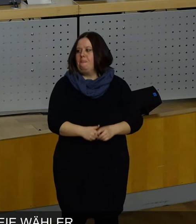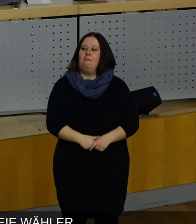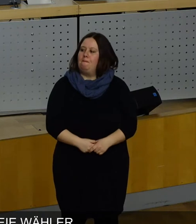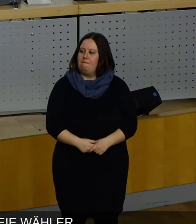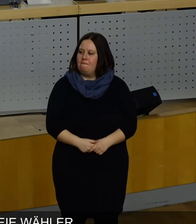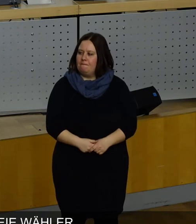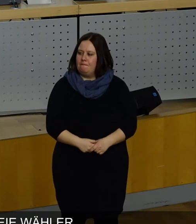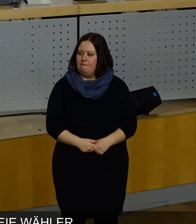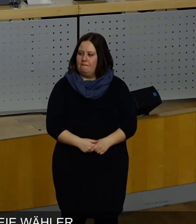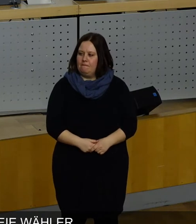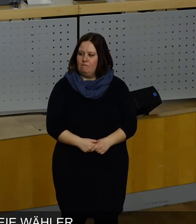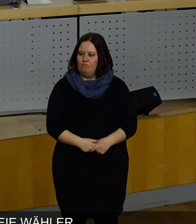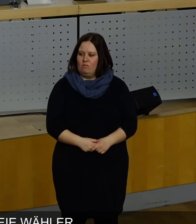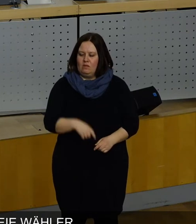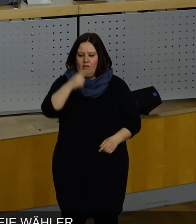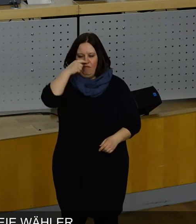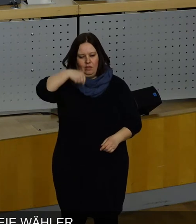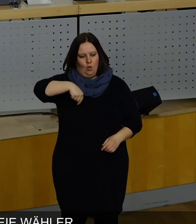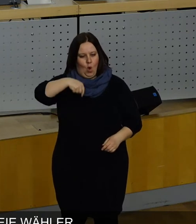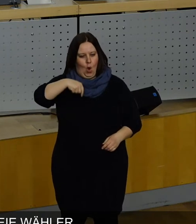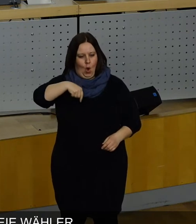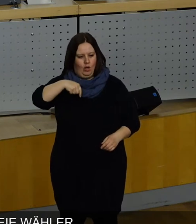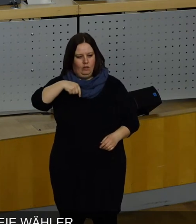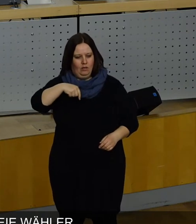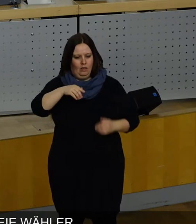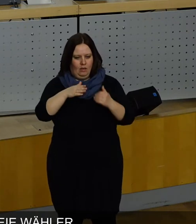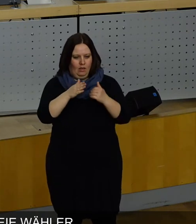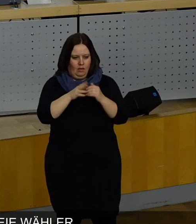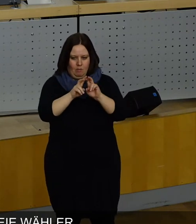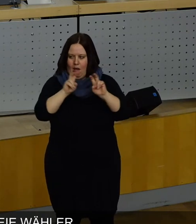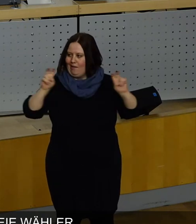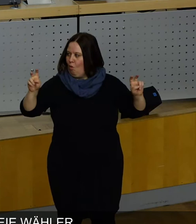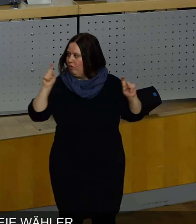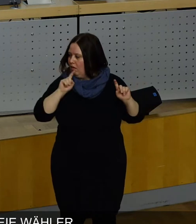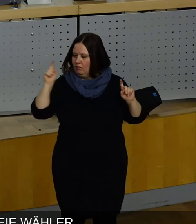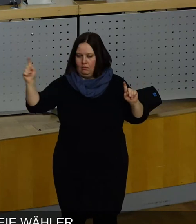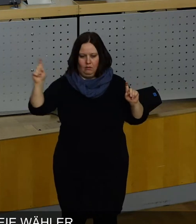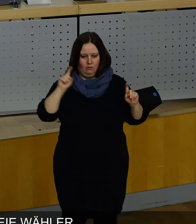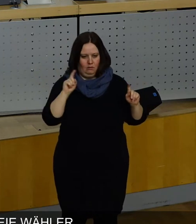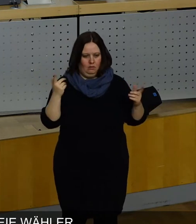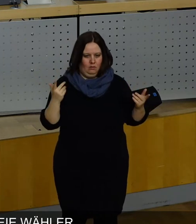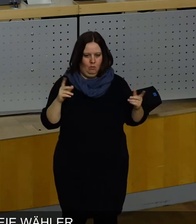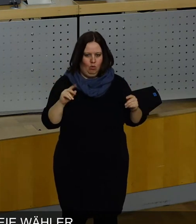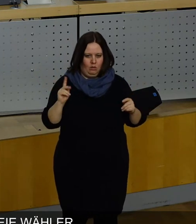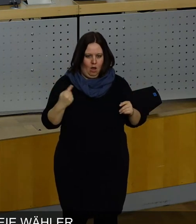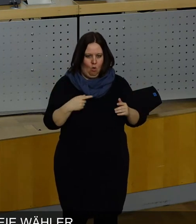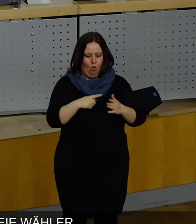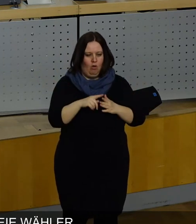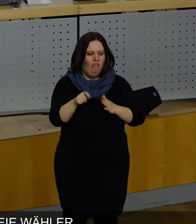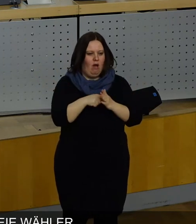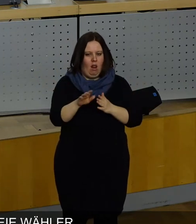Wenn wir die heutige Beigeordnetenriege sehen, resultiert die aus dem